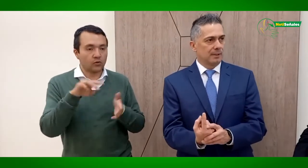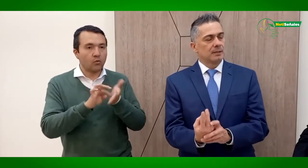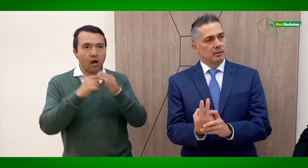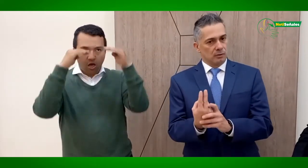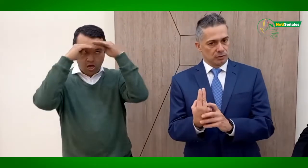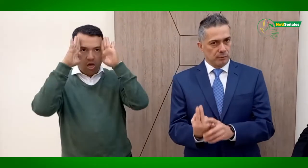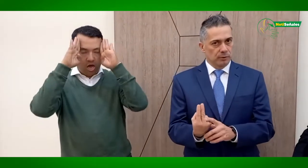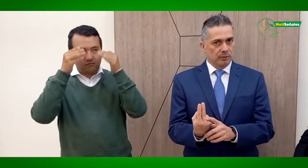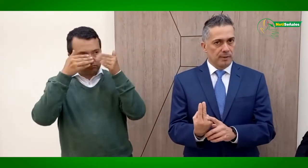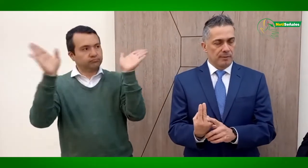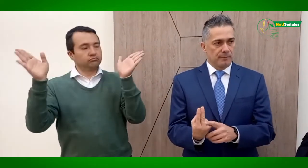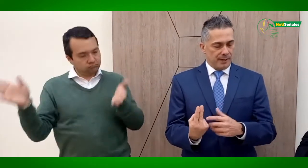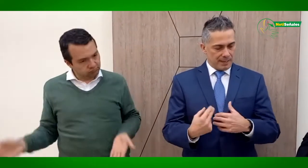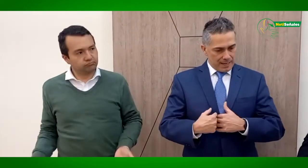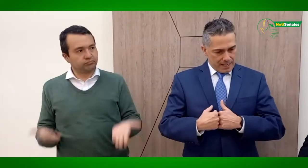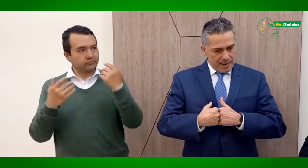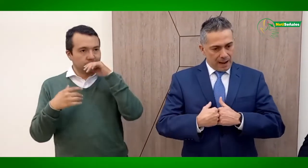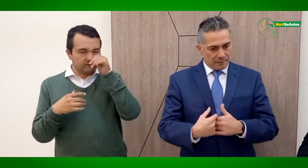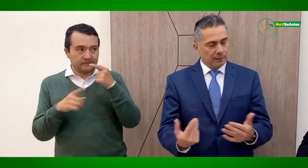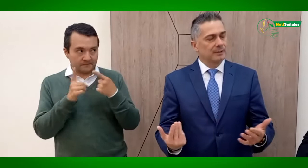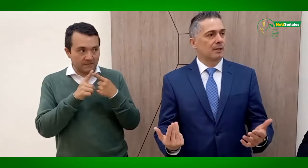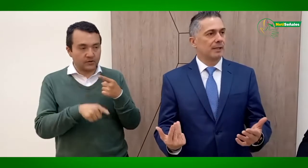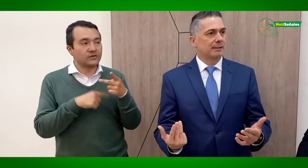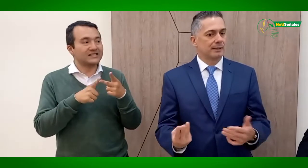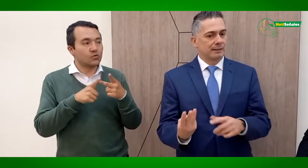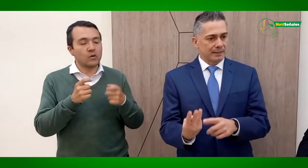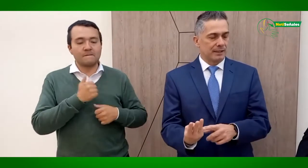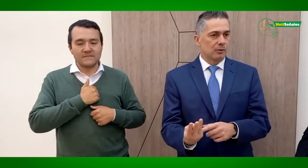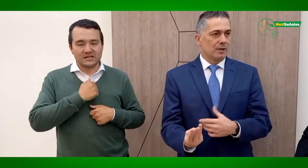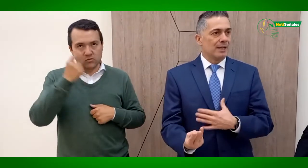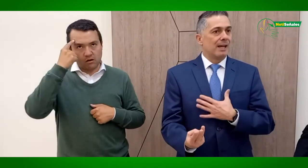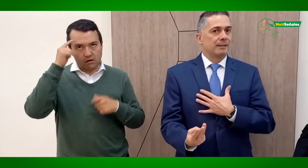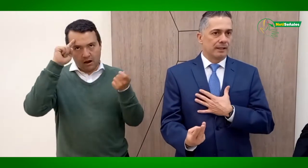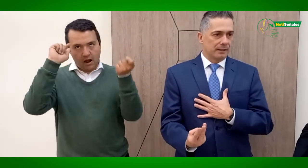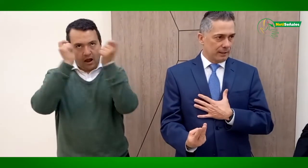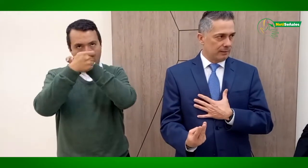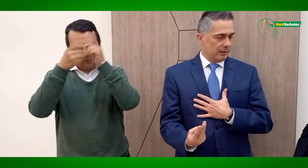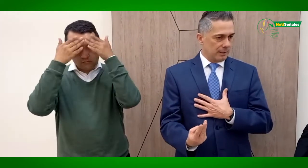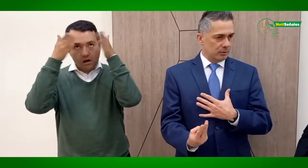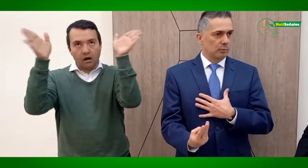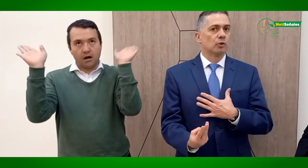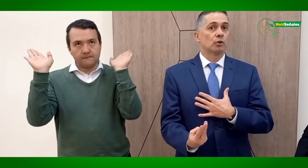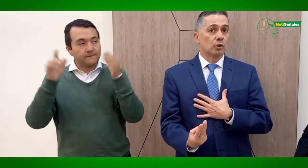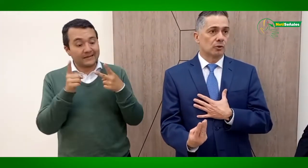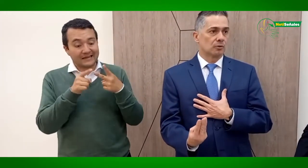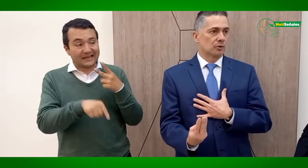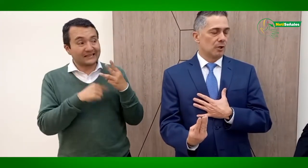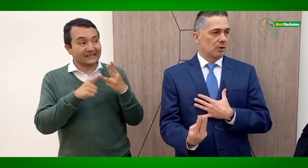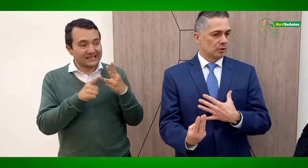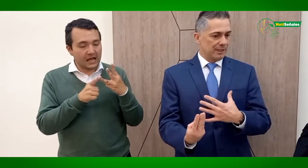Lo segundo, fue abrir nuestra mente. Tercero, entender que somos nosotros los que